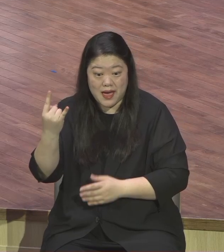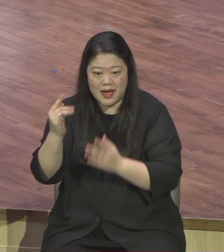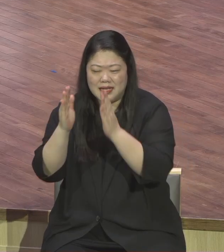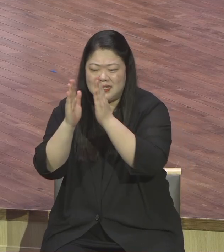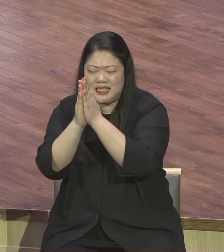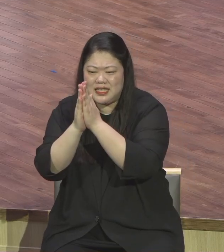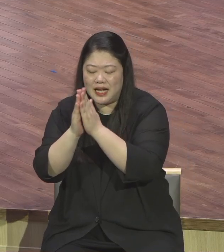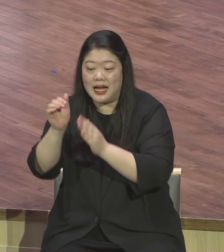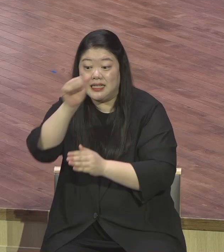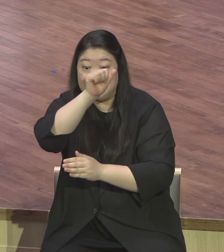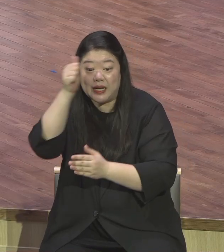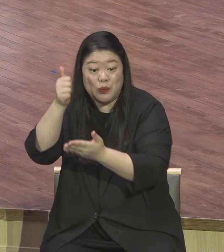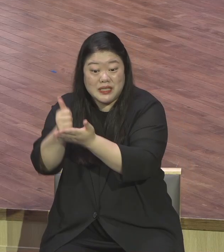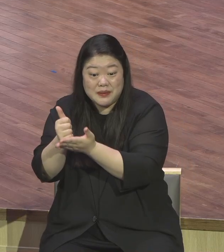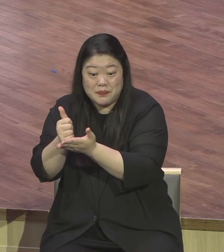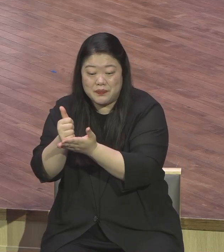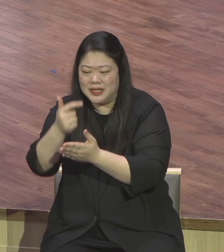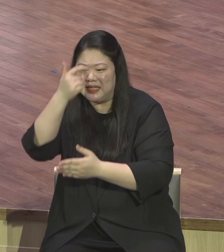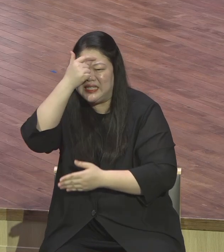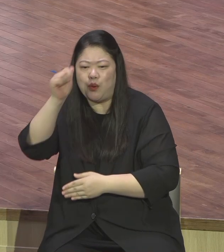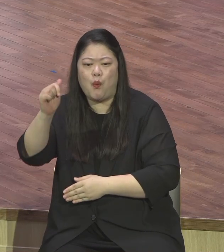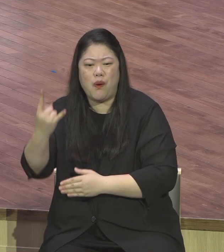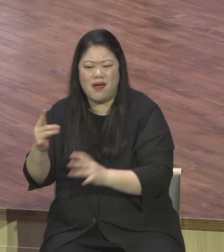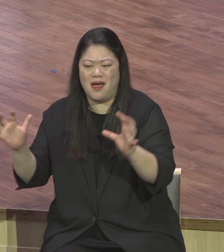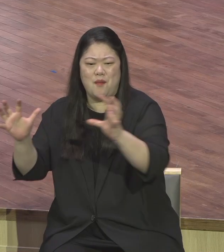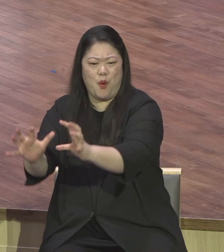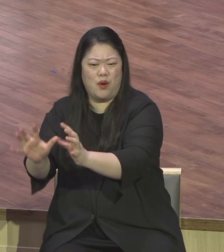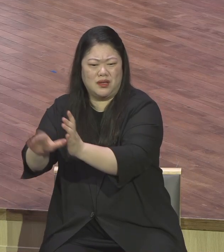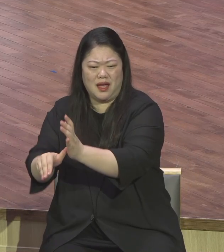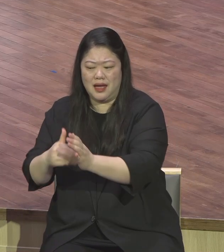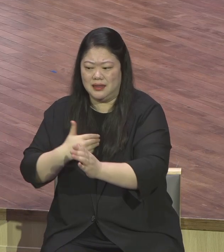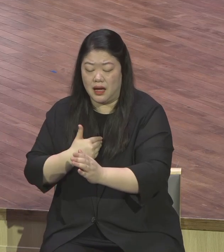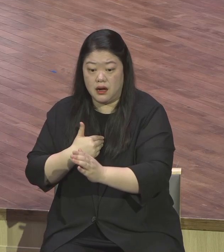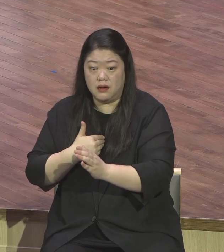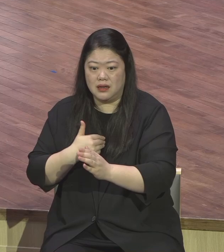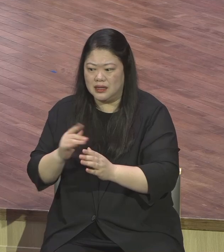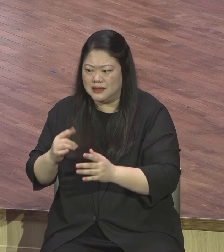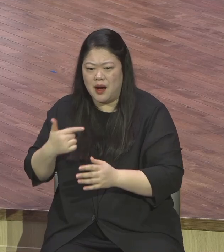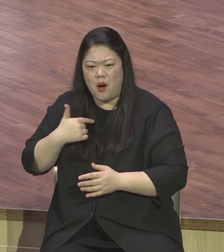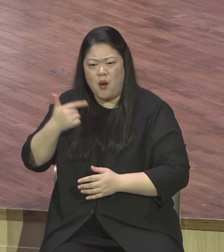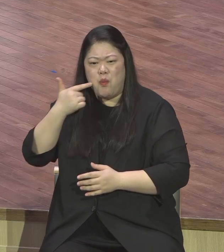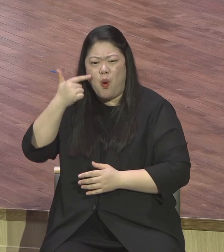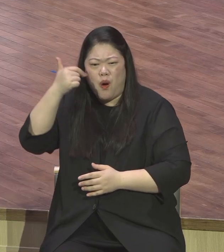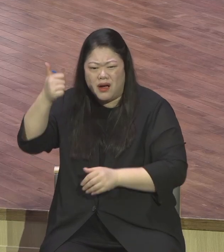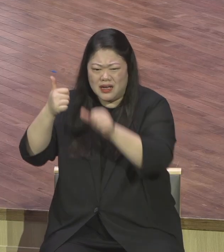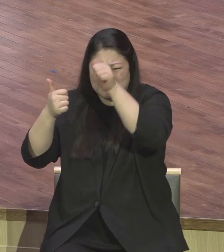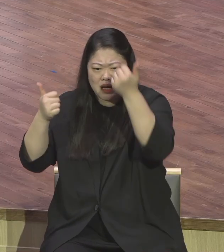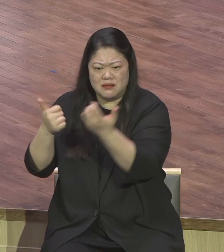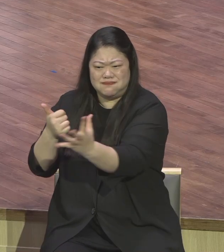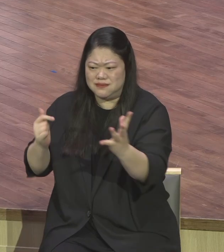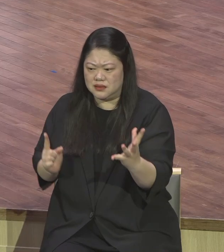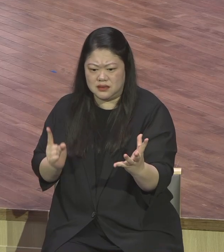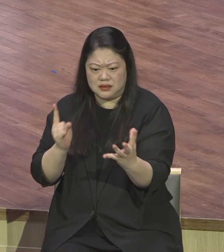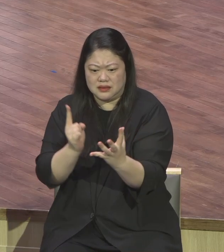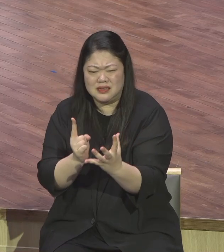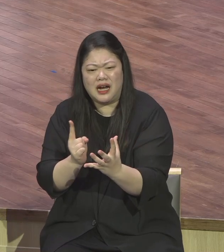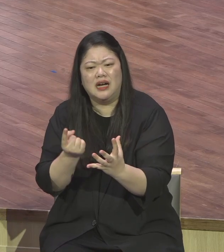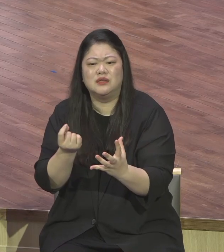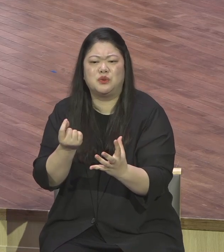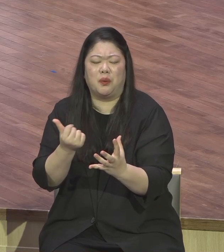오랫동안 장로의 기도회를 볼 수도 없고 본 적도 없어요 이게 보니까 숫자다 모임도 뭐 코로나니까 좀 이해가